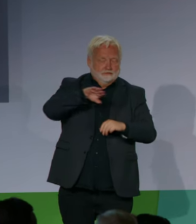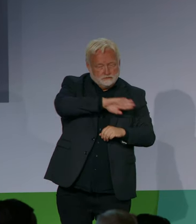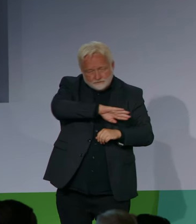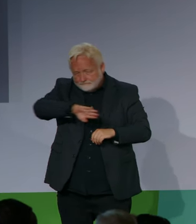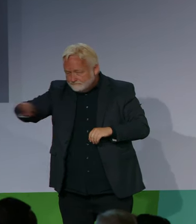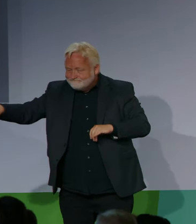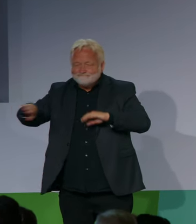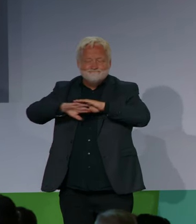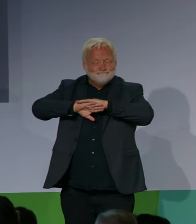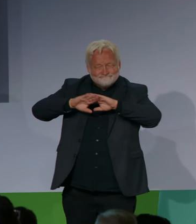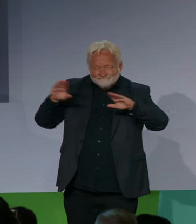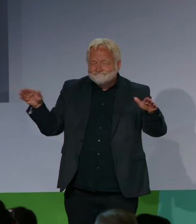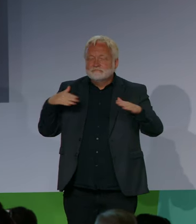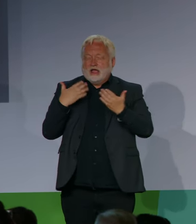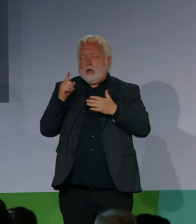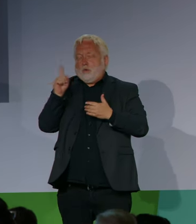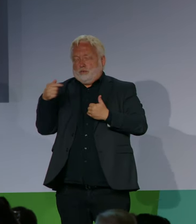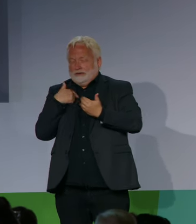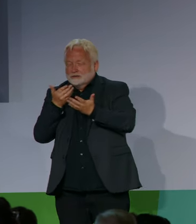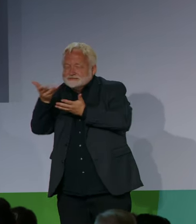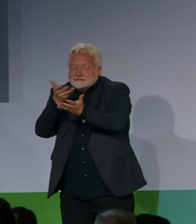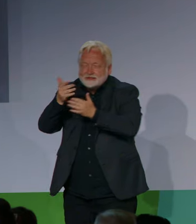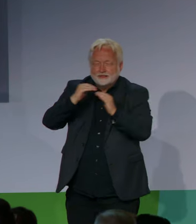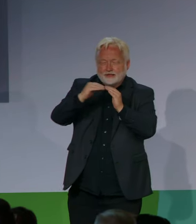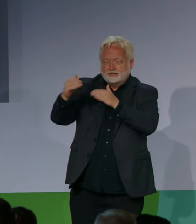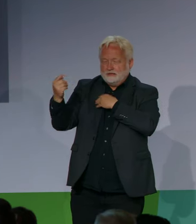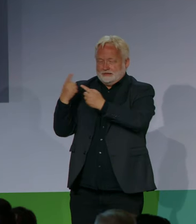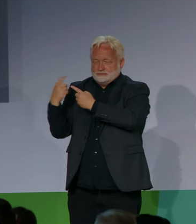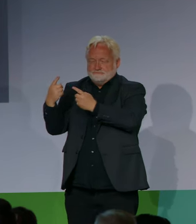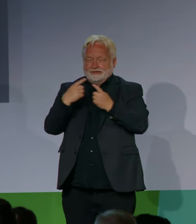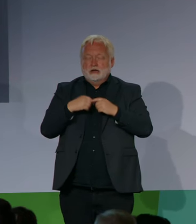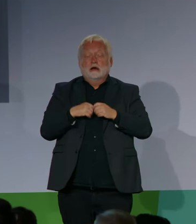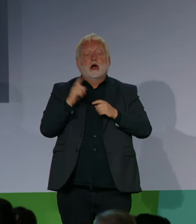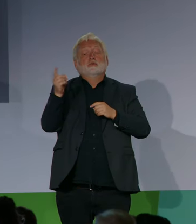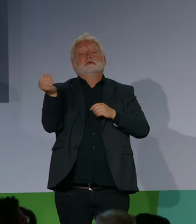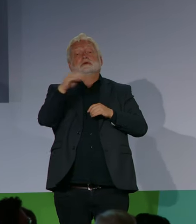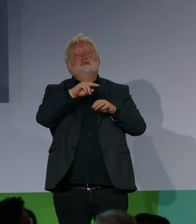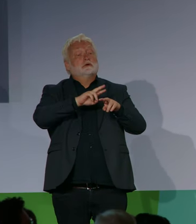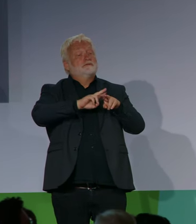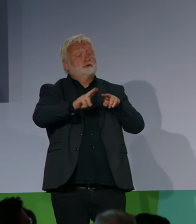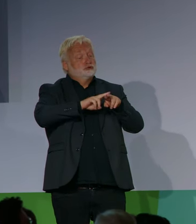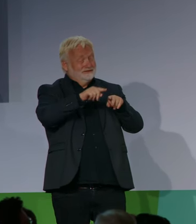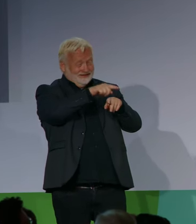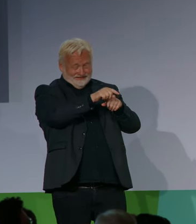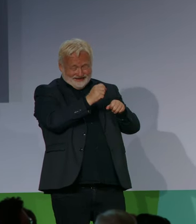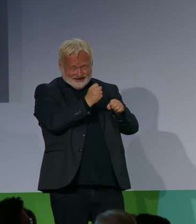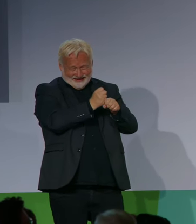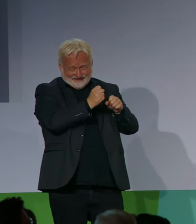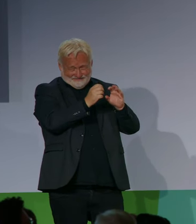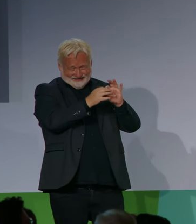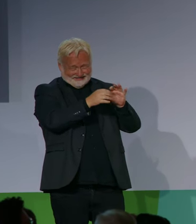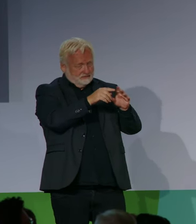demnächst einen entsprechenden Gesetzentwurf vorlegen. Auch auf dem Weg zu einem inklusiven Bildungssystem unterstützt die